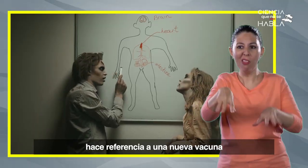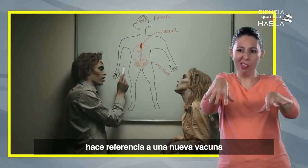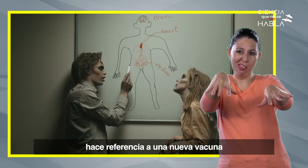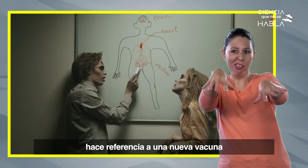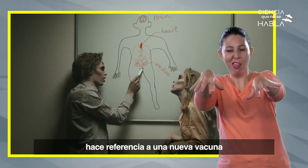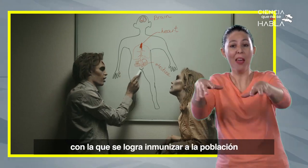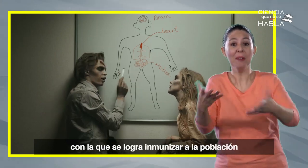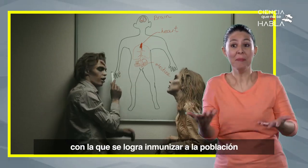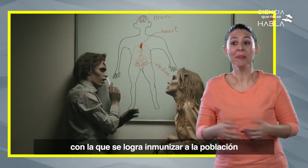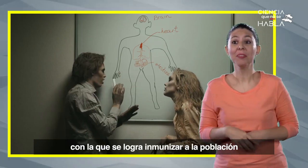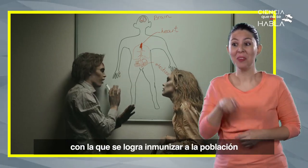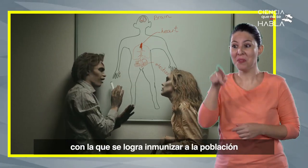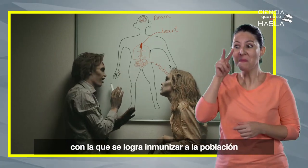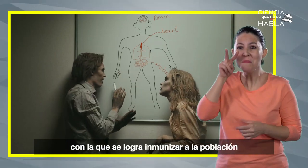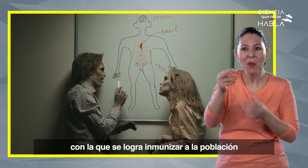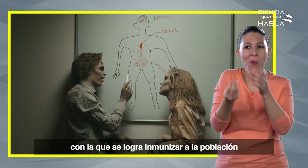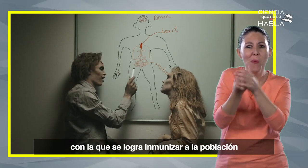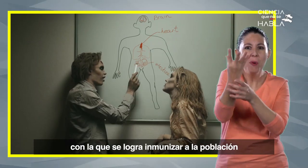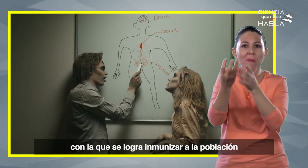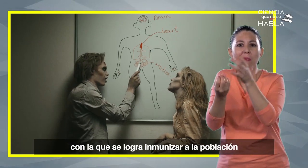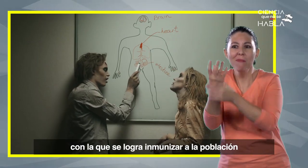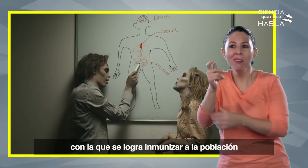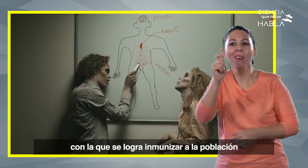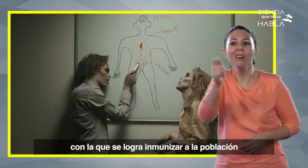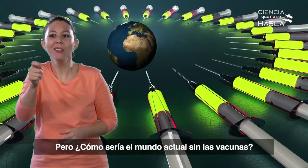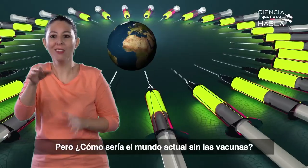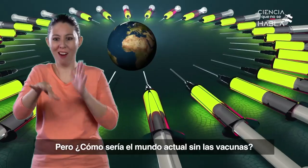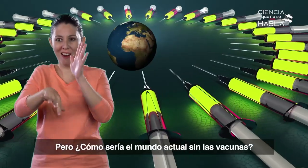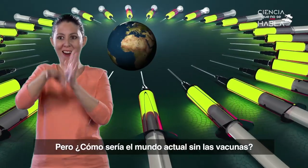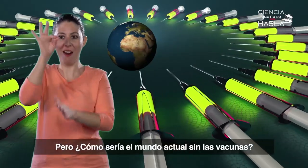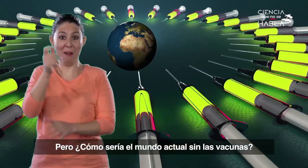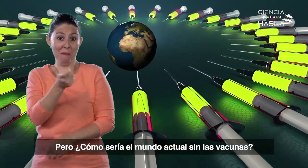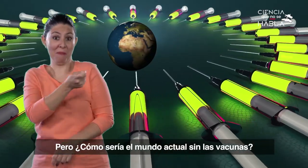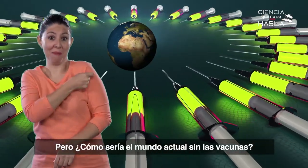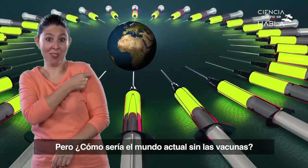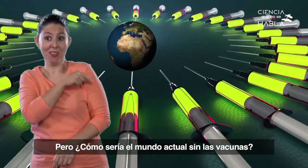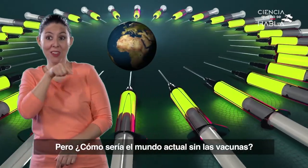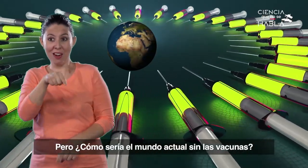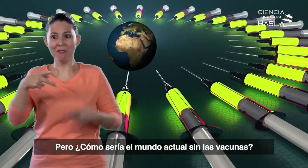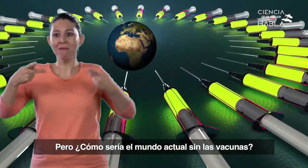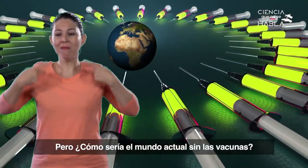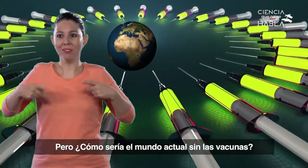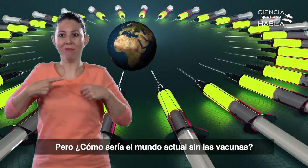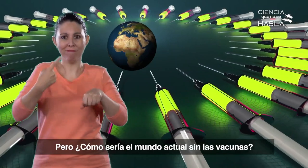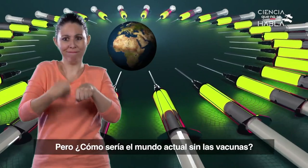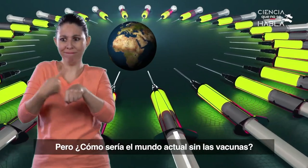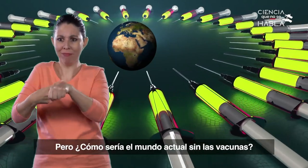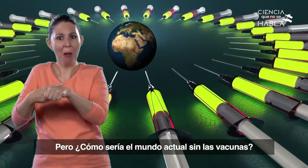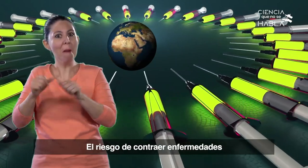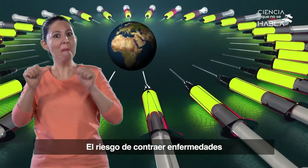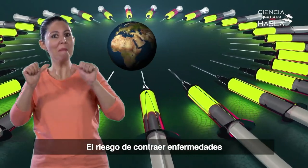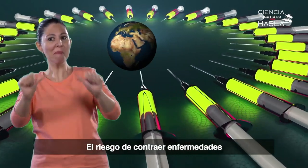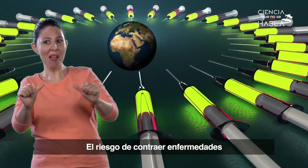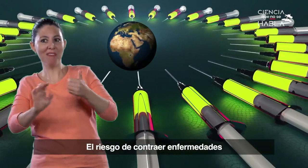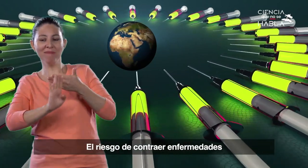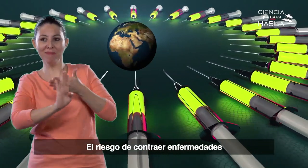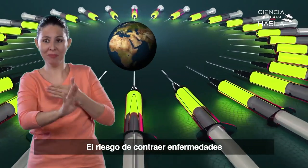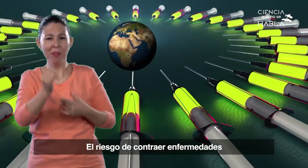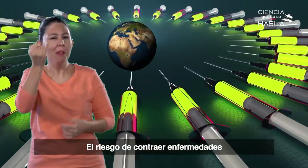vacuna con la que se logra inmunizar a la población. Pero, ¿cómo sería el mundo actual sin las vacunas? El riesgo de contraer